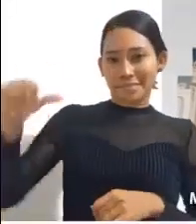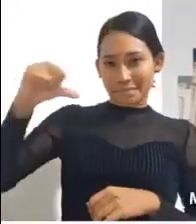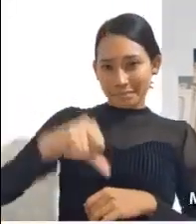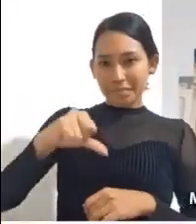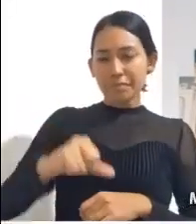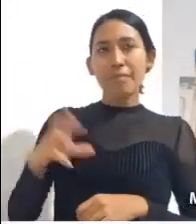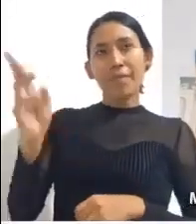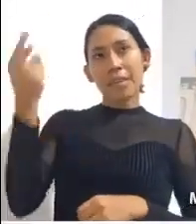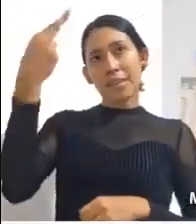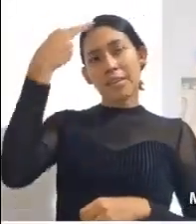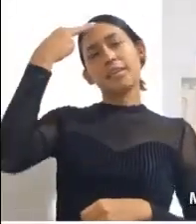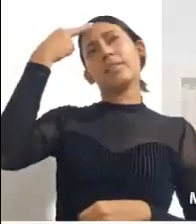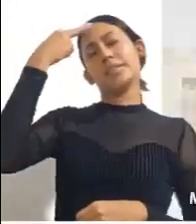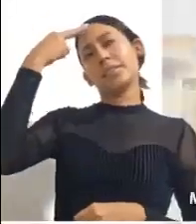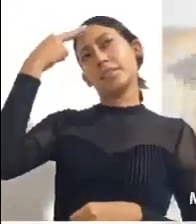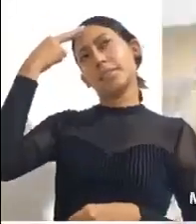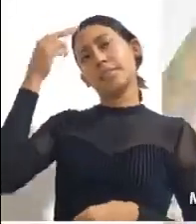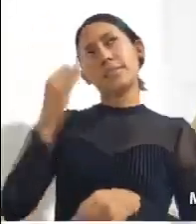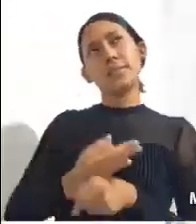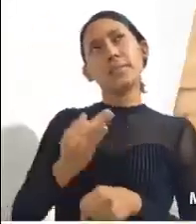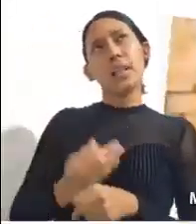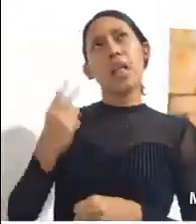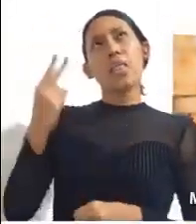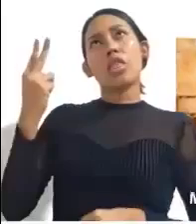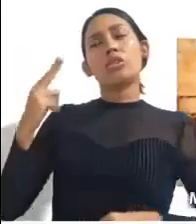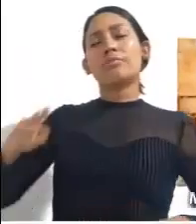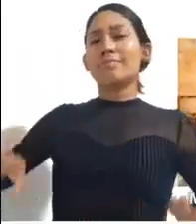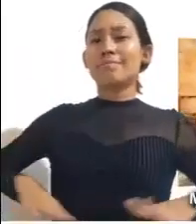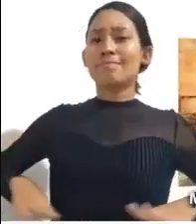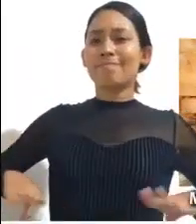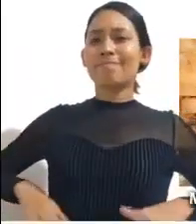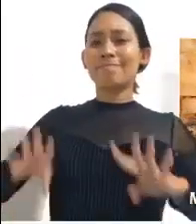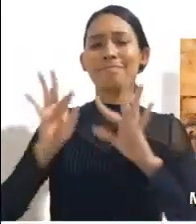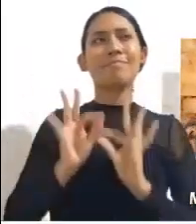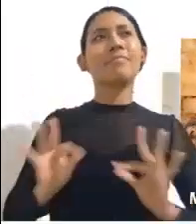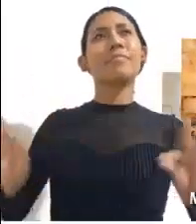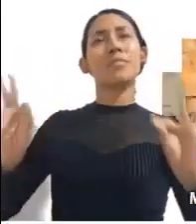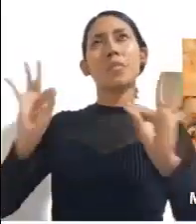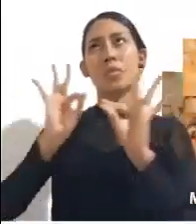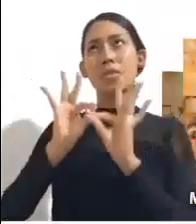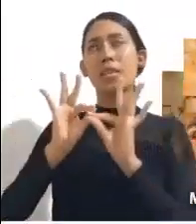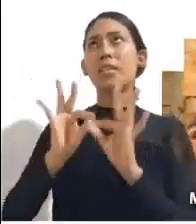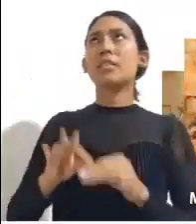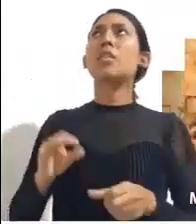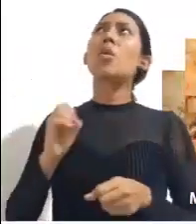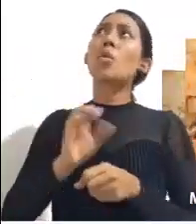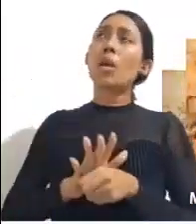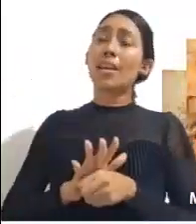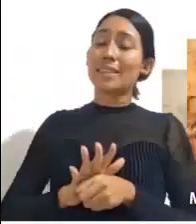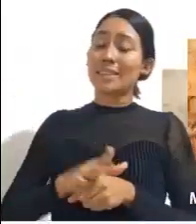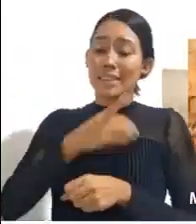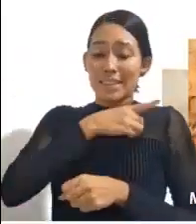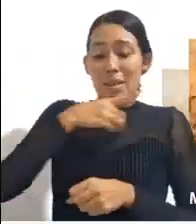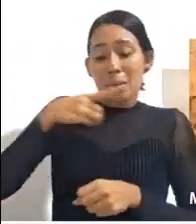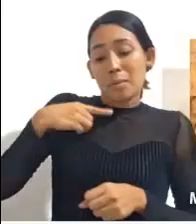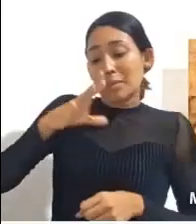vienen a mi mente y a mi corazón dos actitudes fundamentales que debemos tener quienes nos